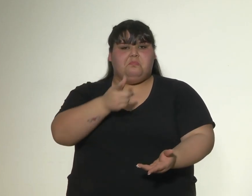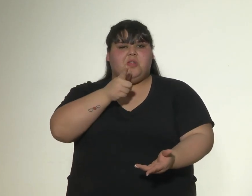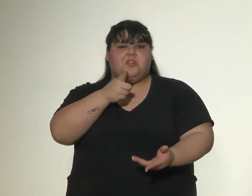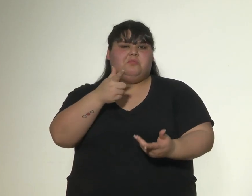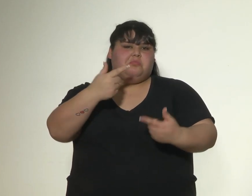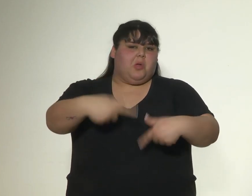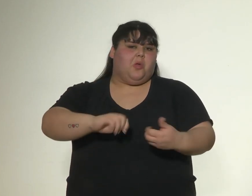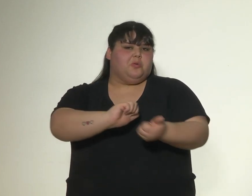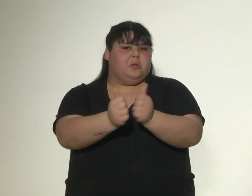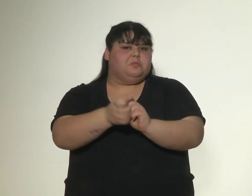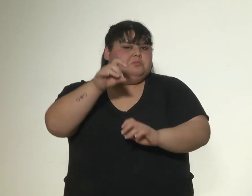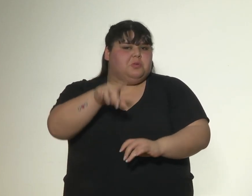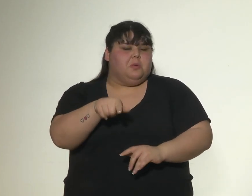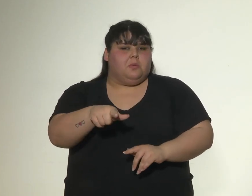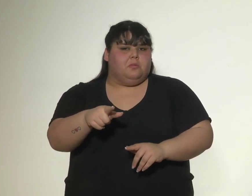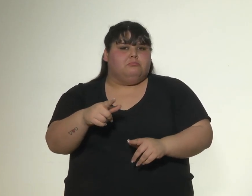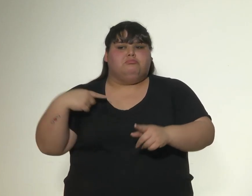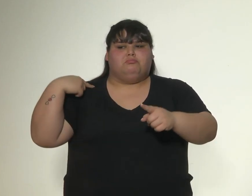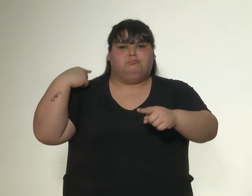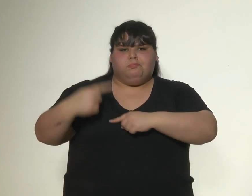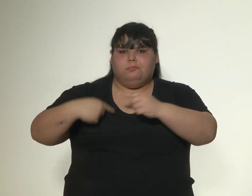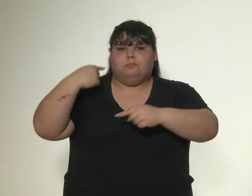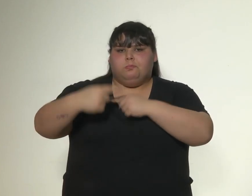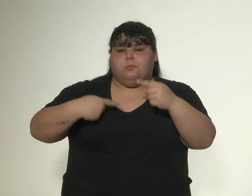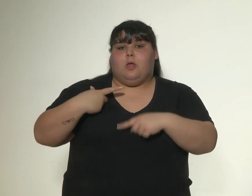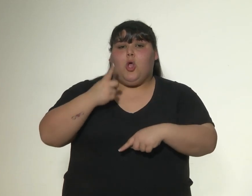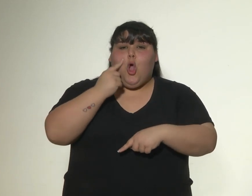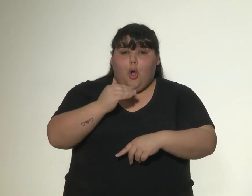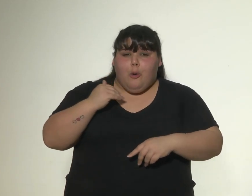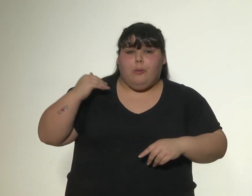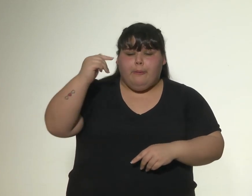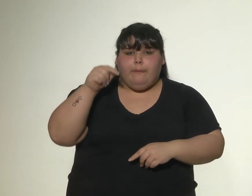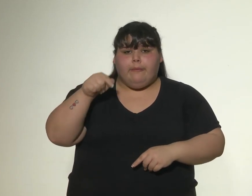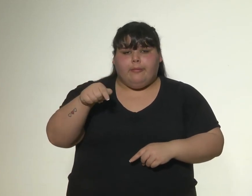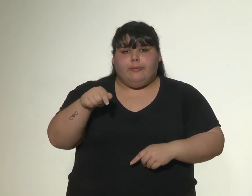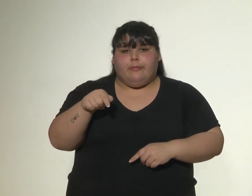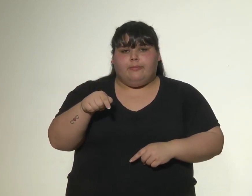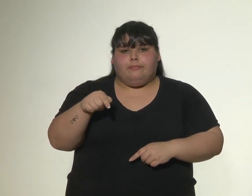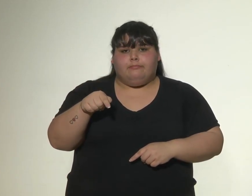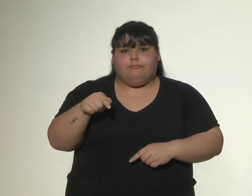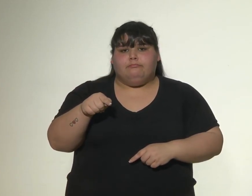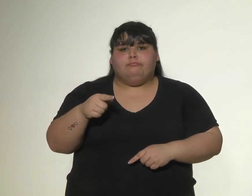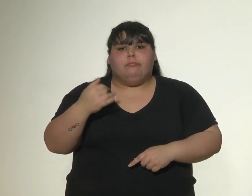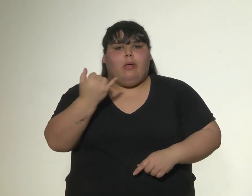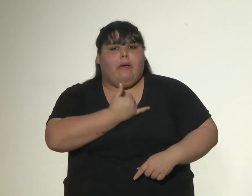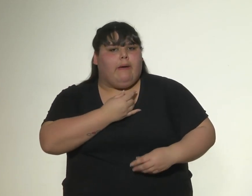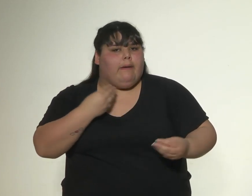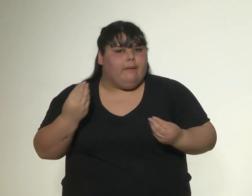sexual y reproducir los patrones de dominación masculina que están presentes